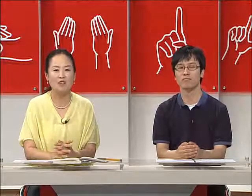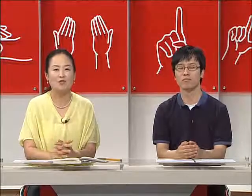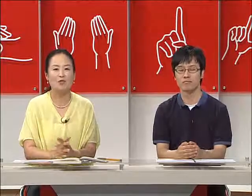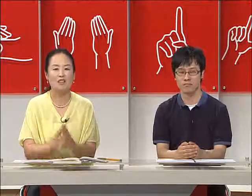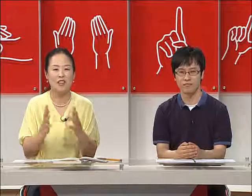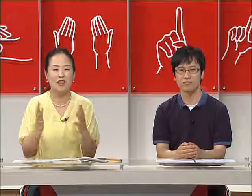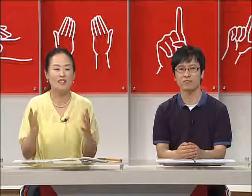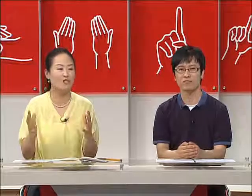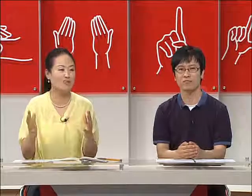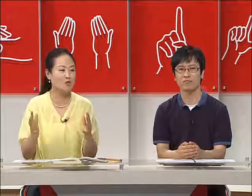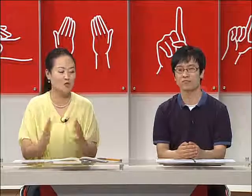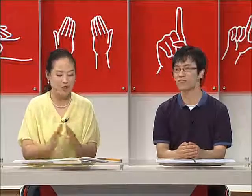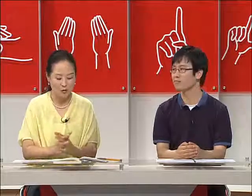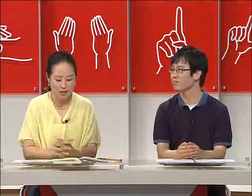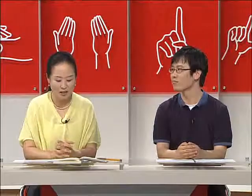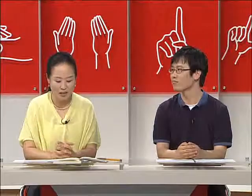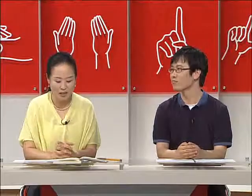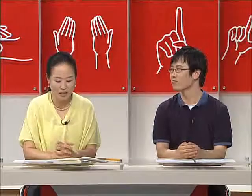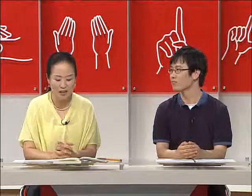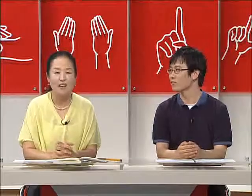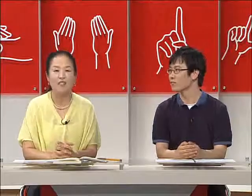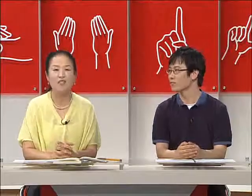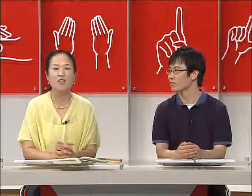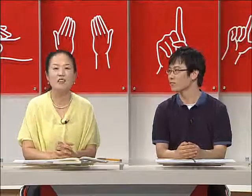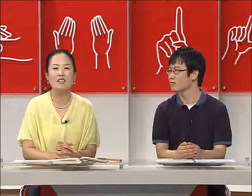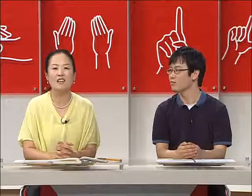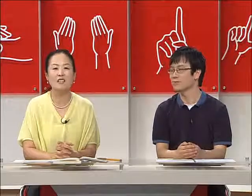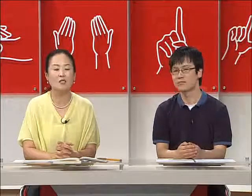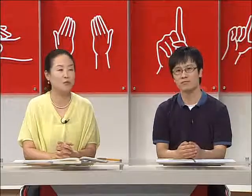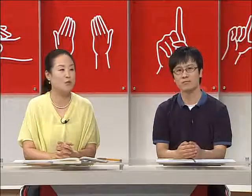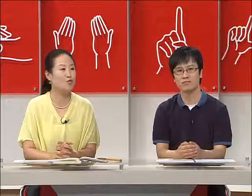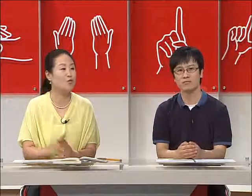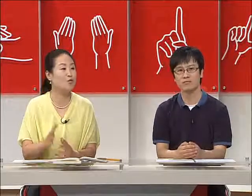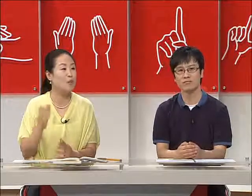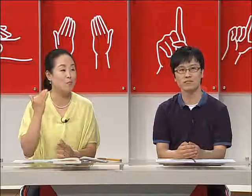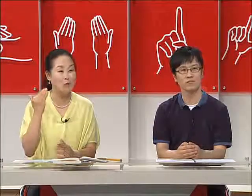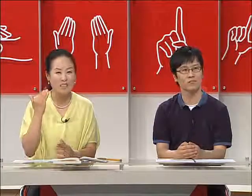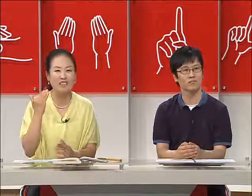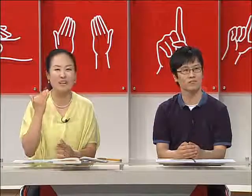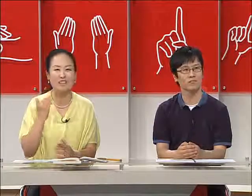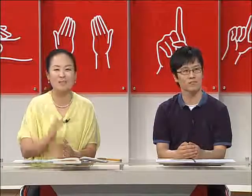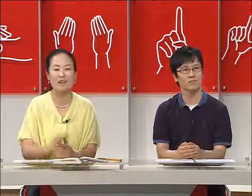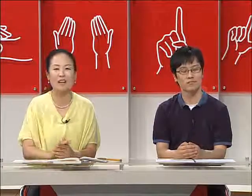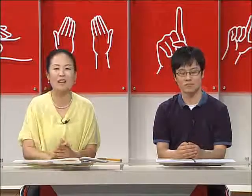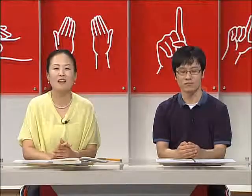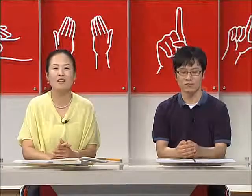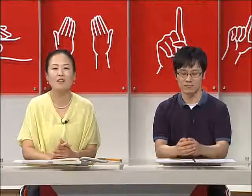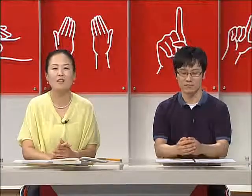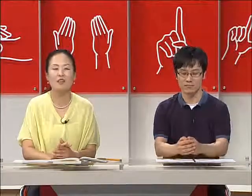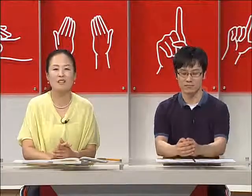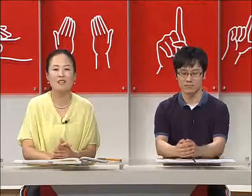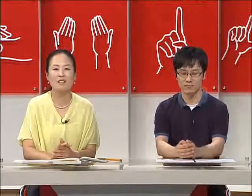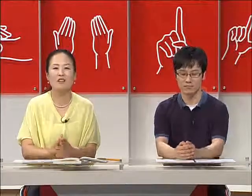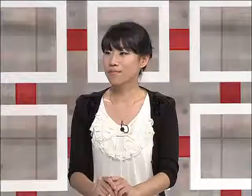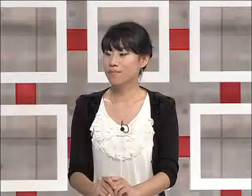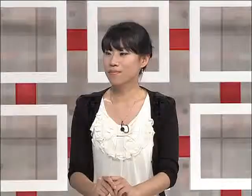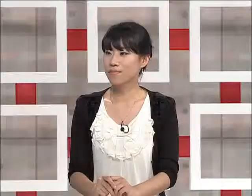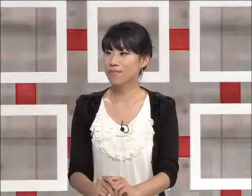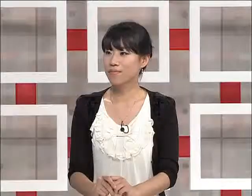수화를 잘하시는 것들이 중요하다고 생각을 합니다. 청각장애라는 것은 비록 우리 눈에 보이지는 않지만 그걸로 인해서 의사 통역